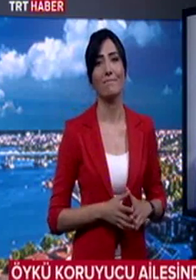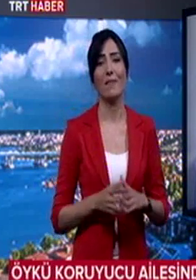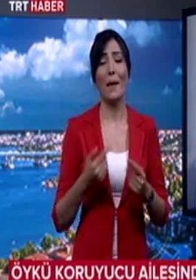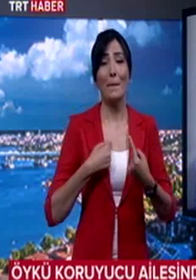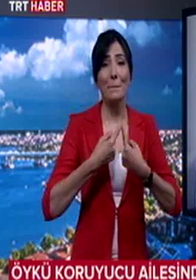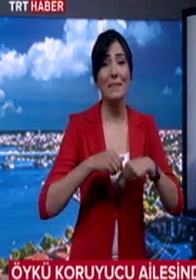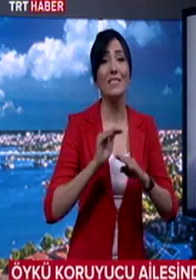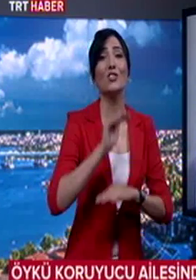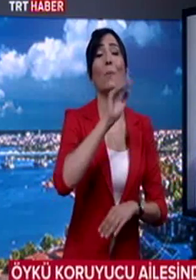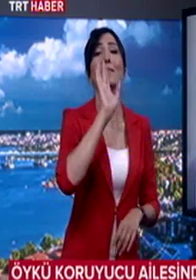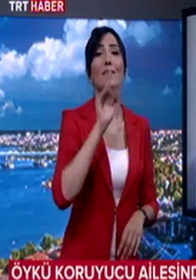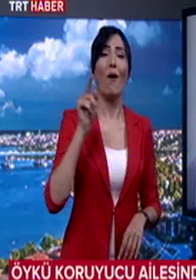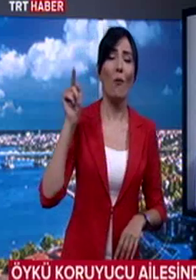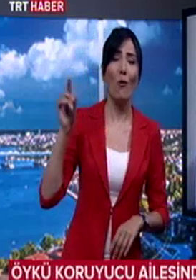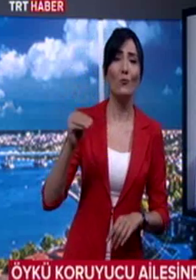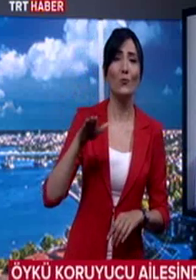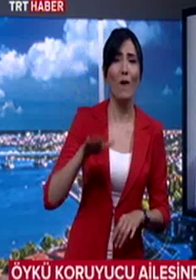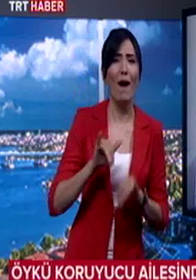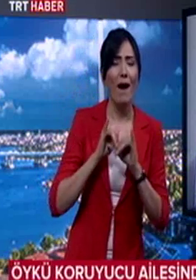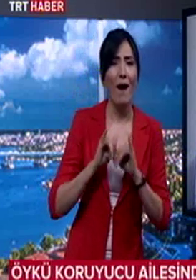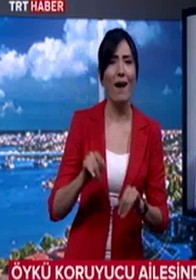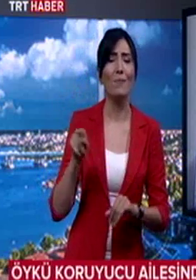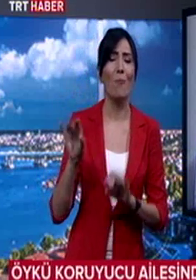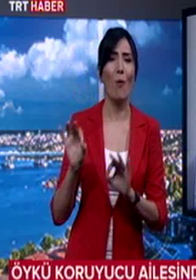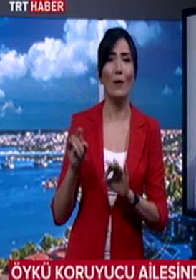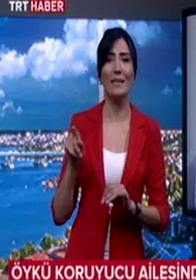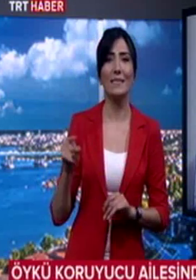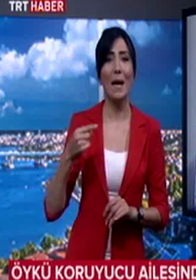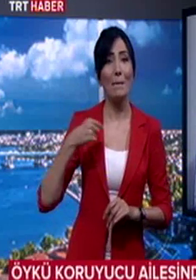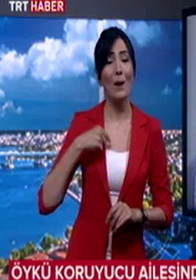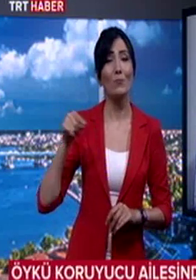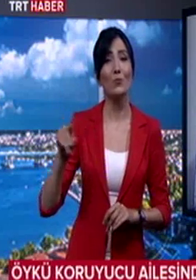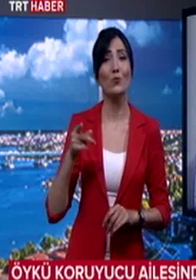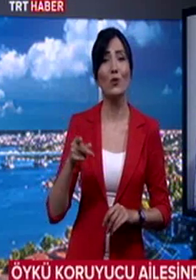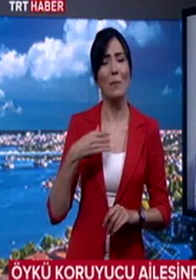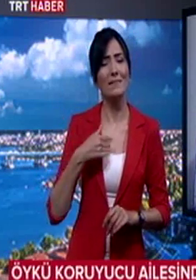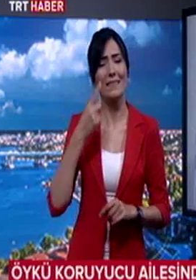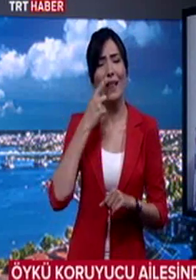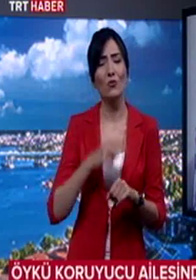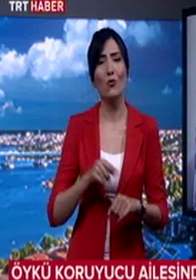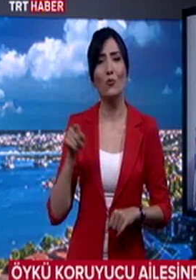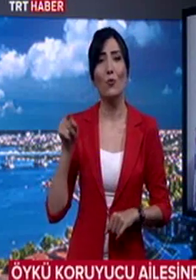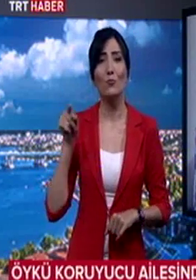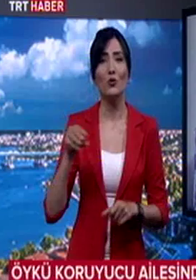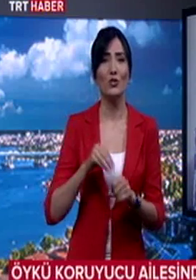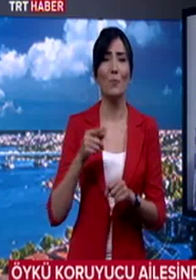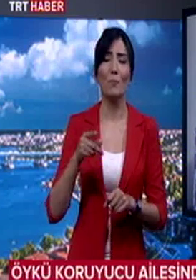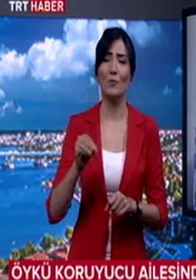yaşamadığı zaman o çocuk da aynı şekilde bu haldedir. Ve bu halde olduğunda eminim ki onun için de ben bu çocuğu geri